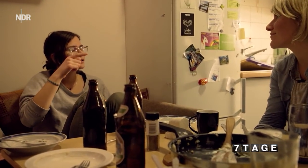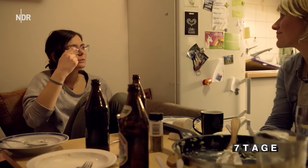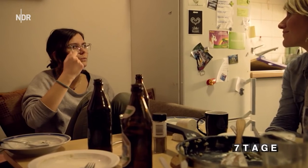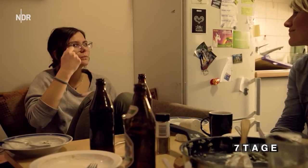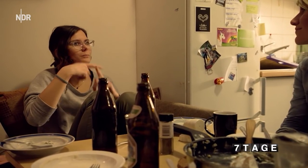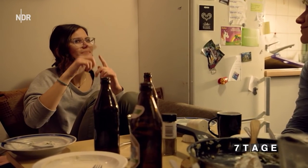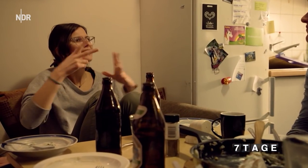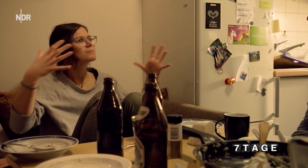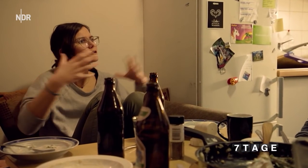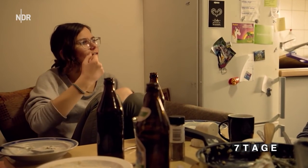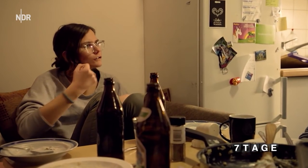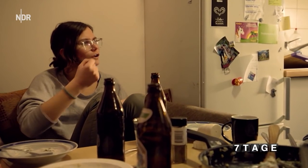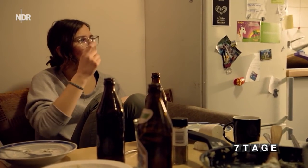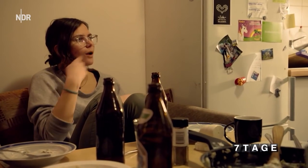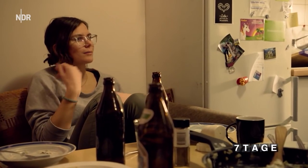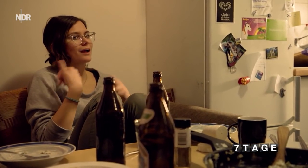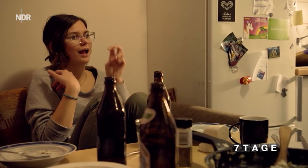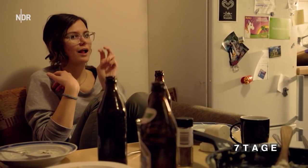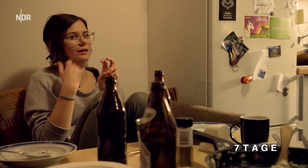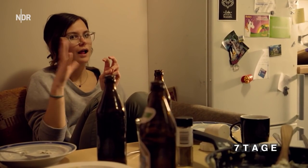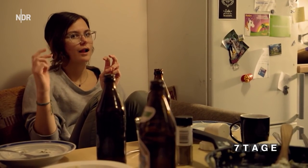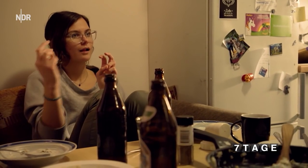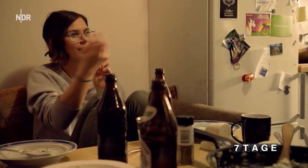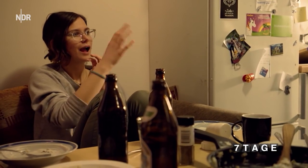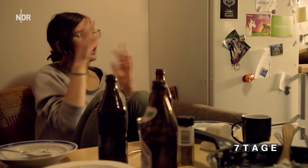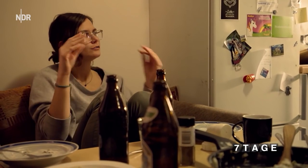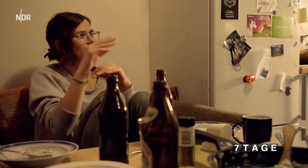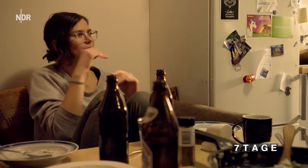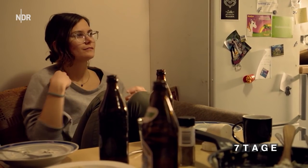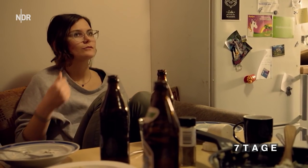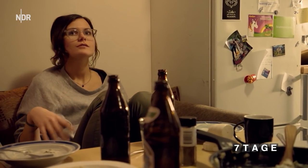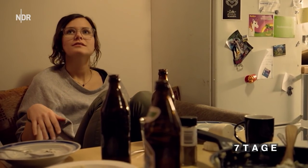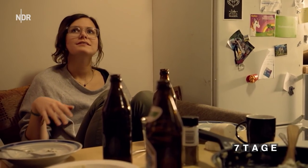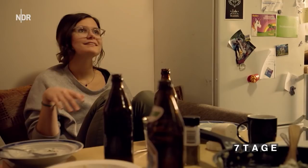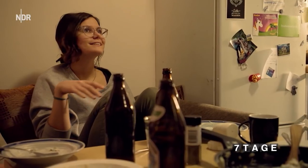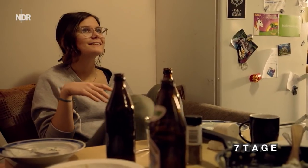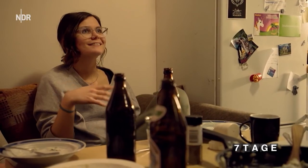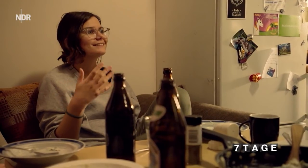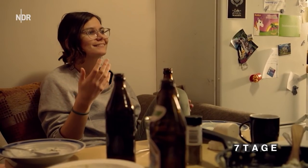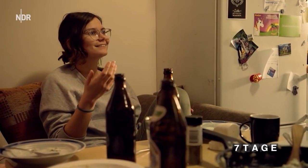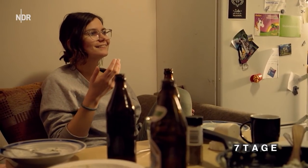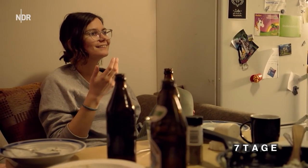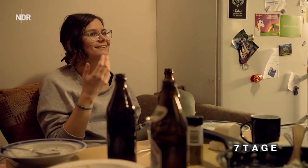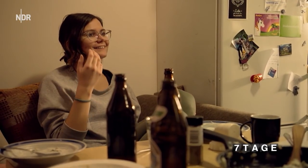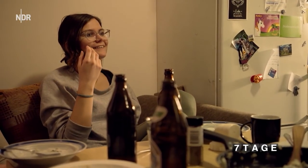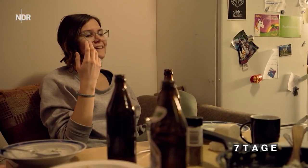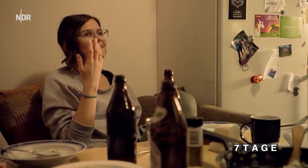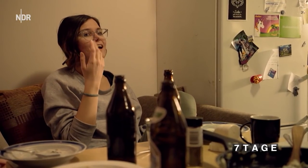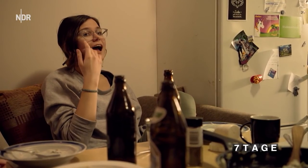Praktikumsaufenthalt mit 30 Hörenden und alle saßen zusammen. Und auch in der Küche zusammen